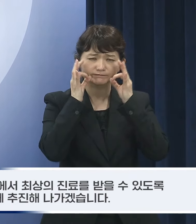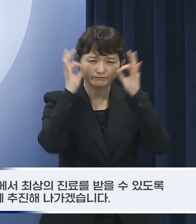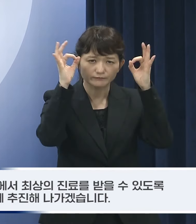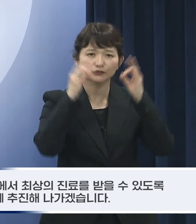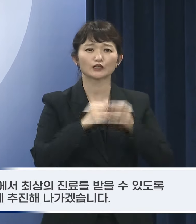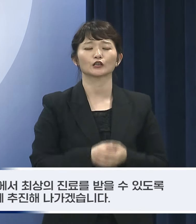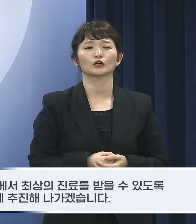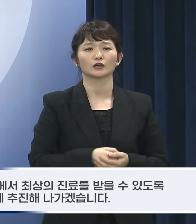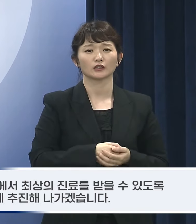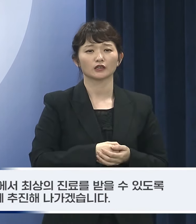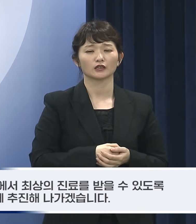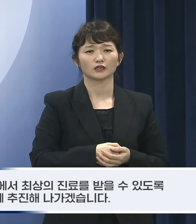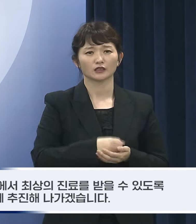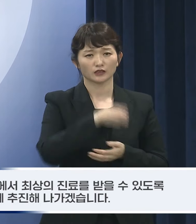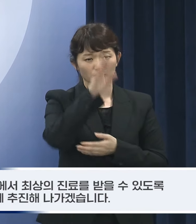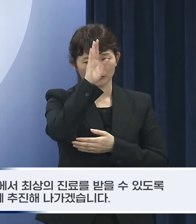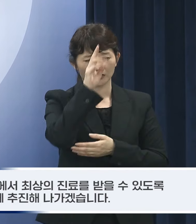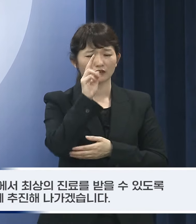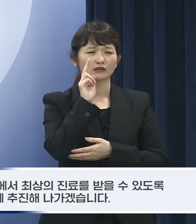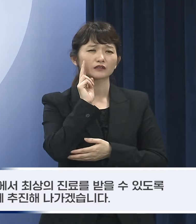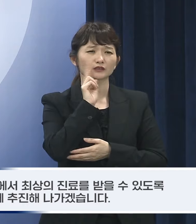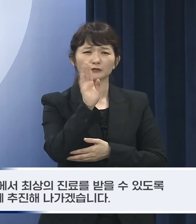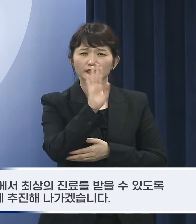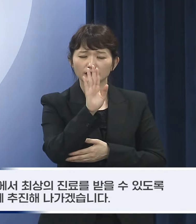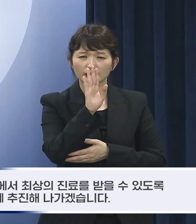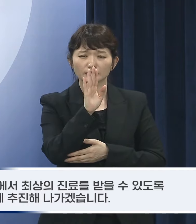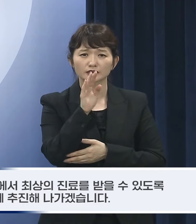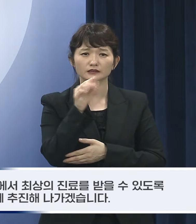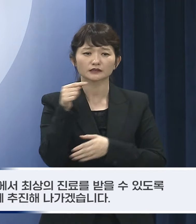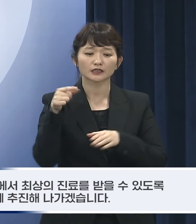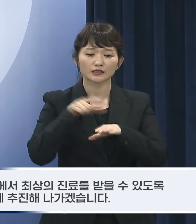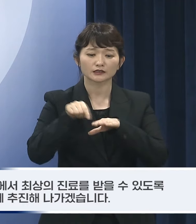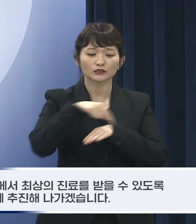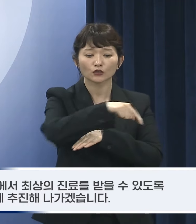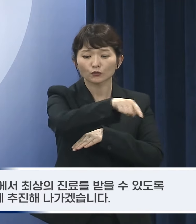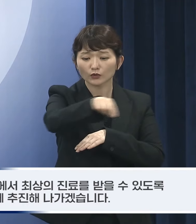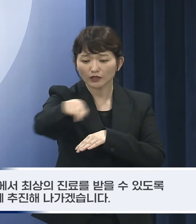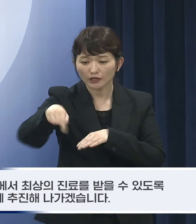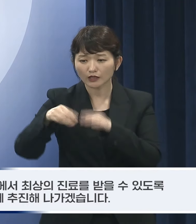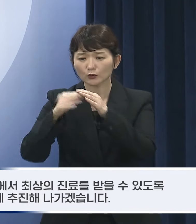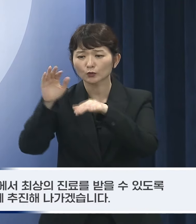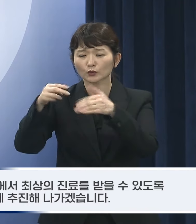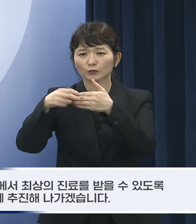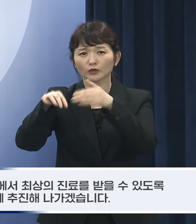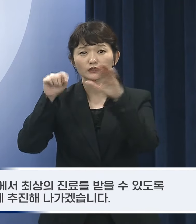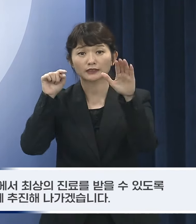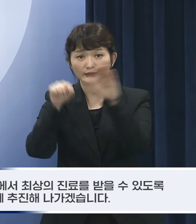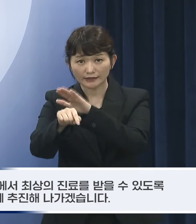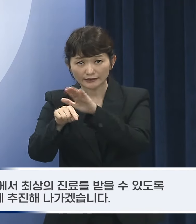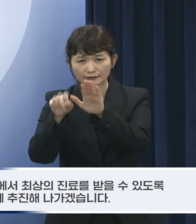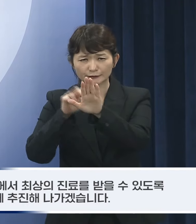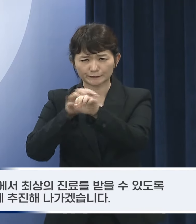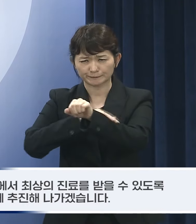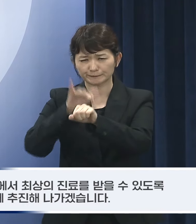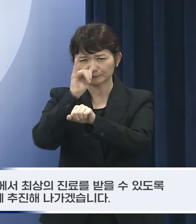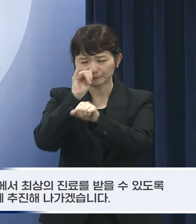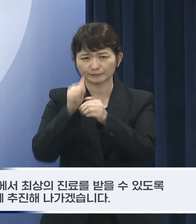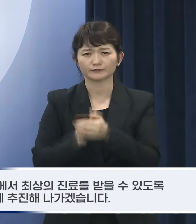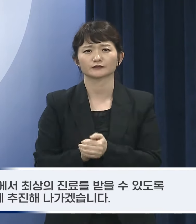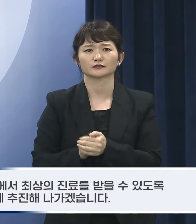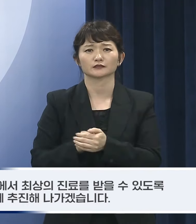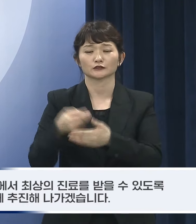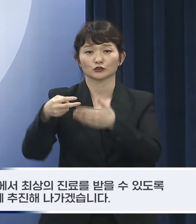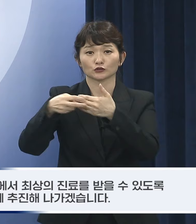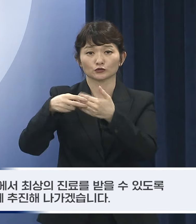중증이 아닌 경우에는 지역 내 적정한 의원에서 최상의 진료를 받을 수 있도록 의료 이용